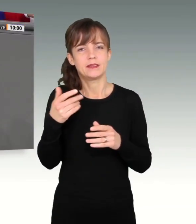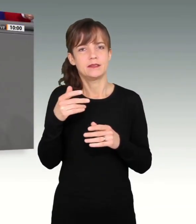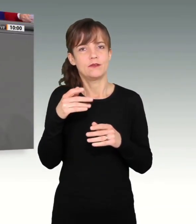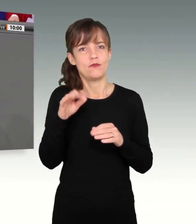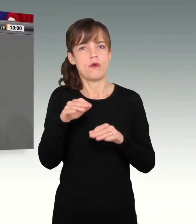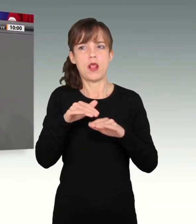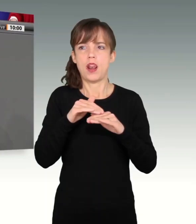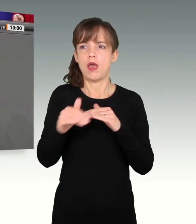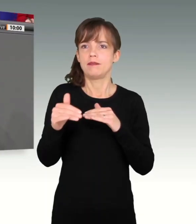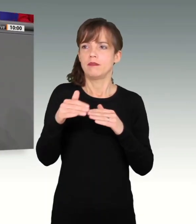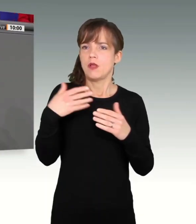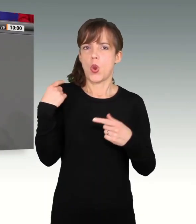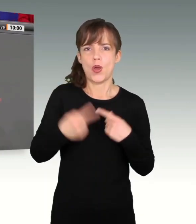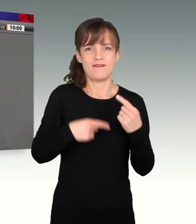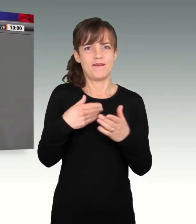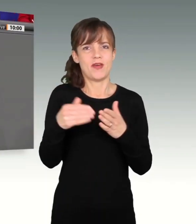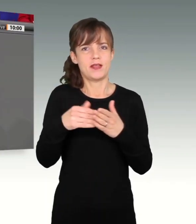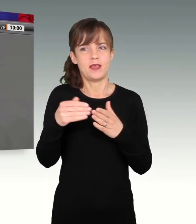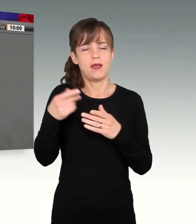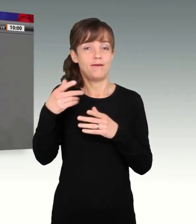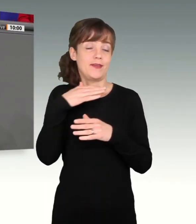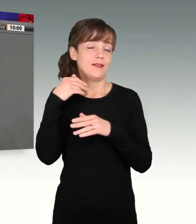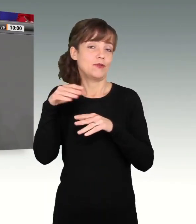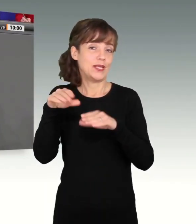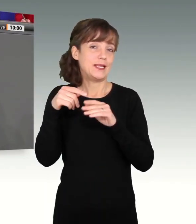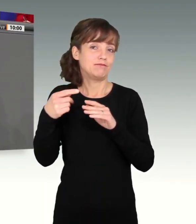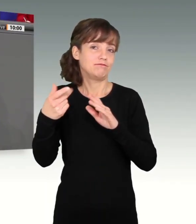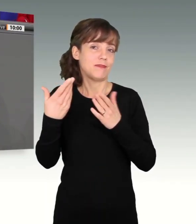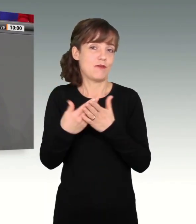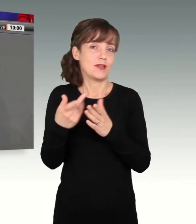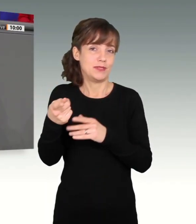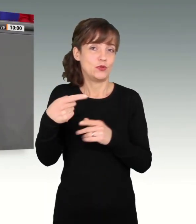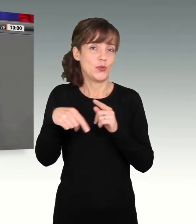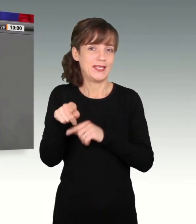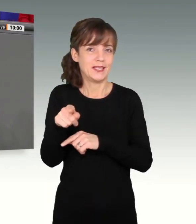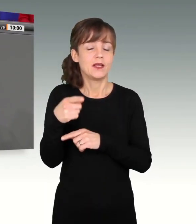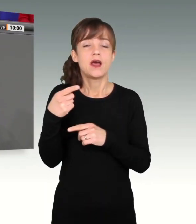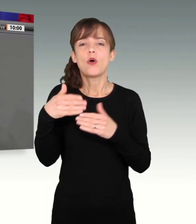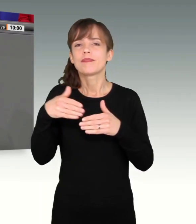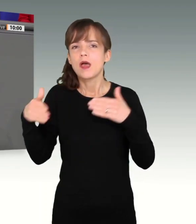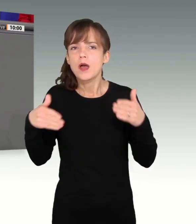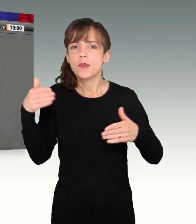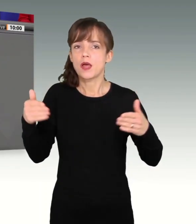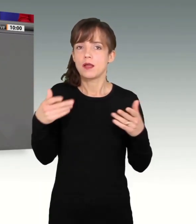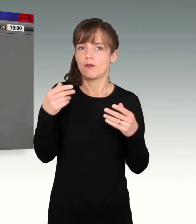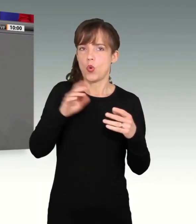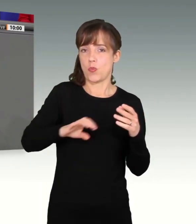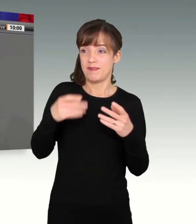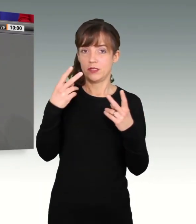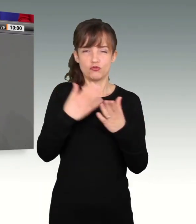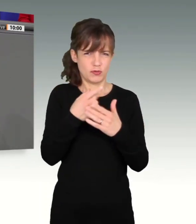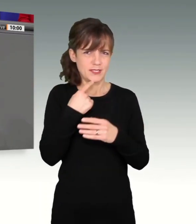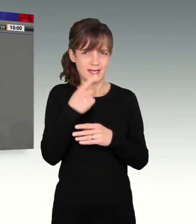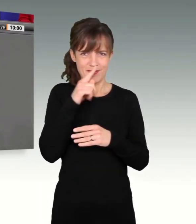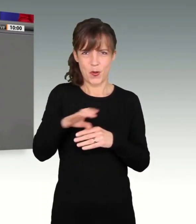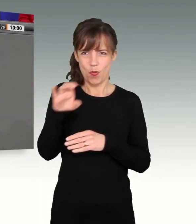unserem Land erzeugen. Im Sinne auch unserer europäischen Nachbarn. Das Stichwort Europa habe ich schon genannt. Weil nur wenn es unseren europäischen Nachbarn gut